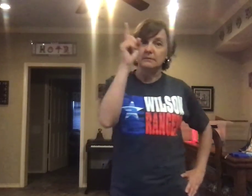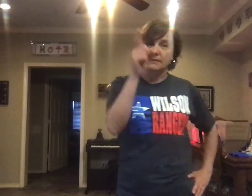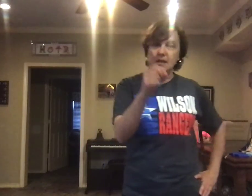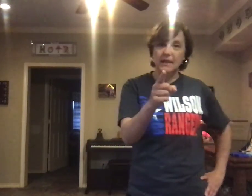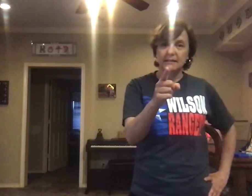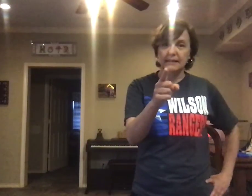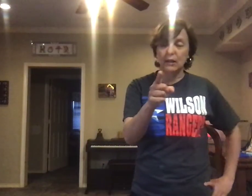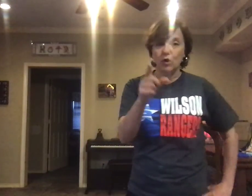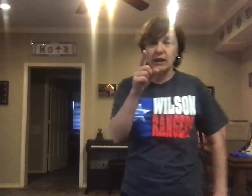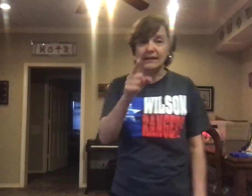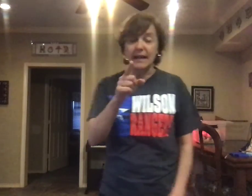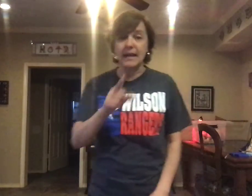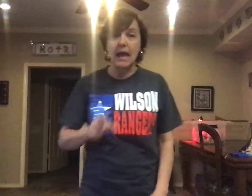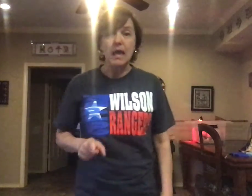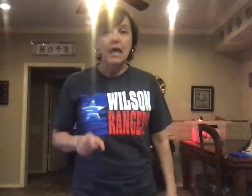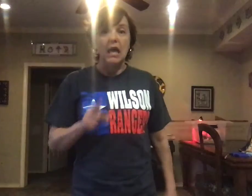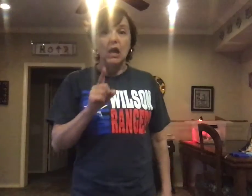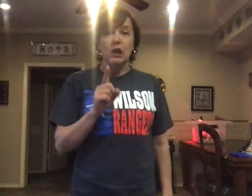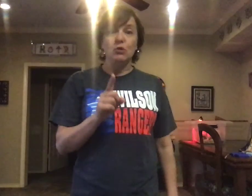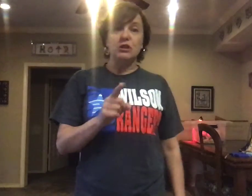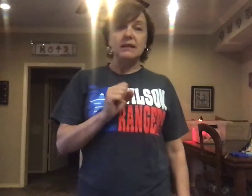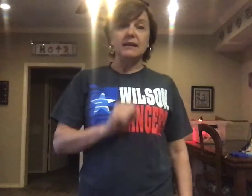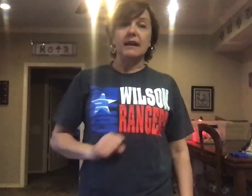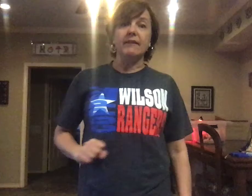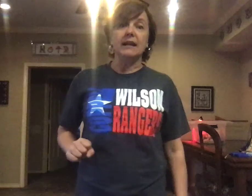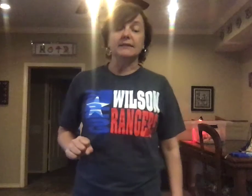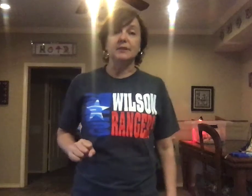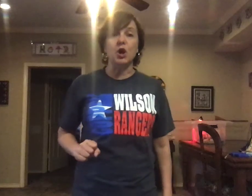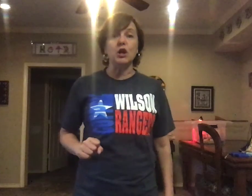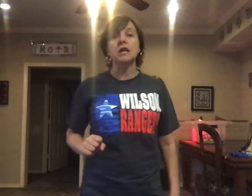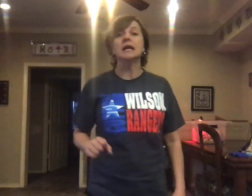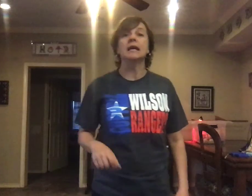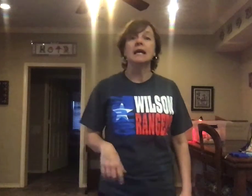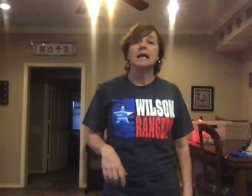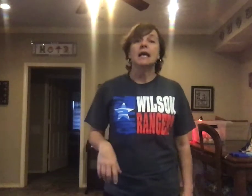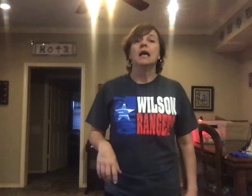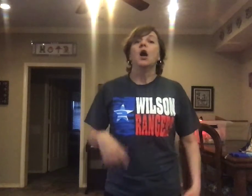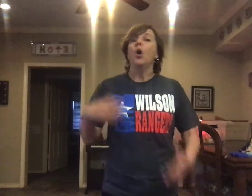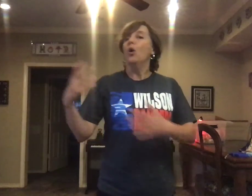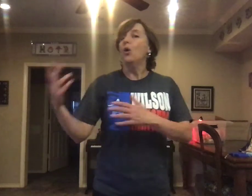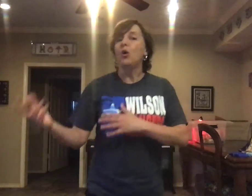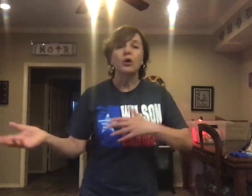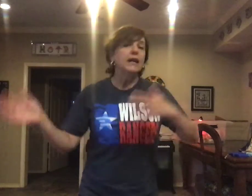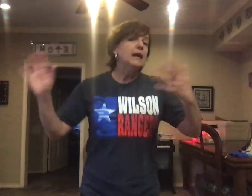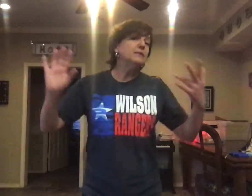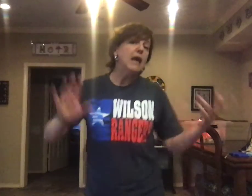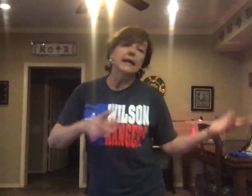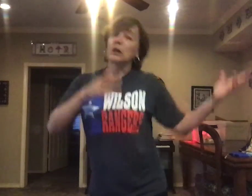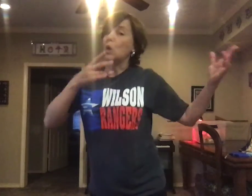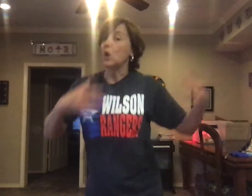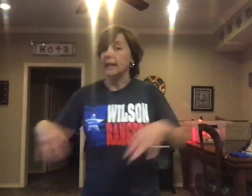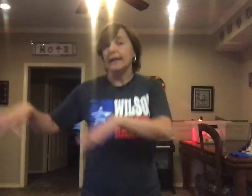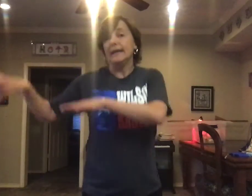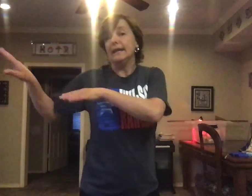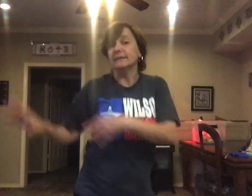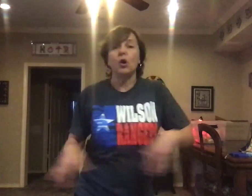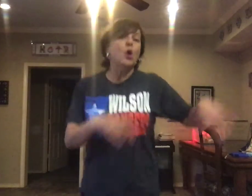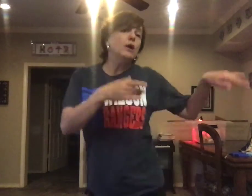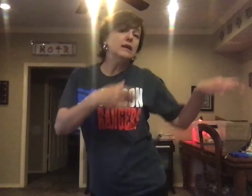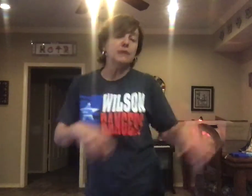Y les dejo de tarea que ustedes acaben la canción. Hoy es miércoles, hoy es...